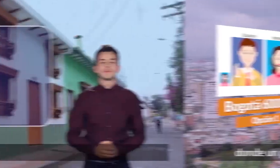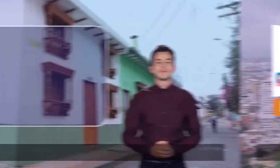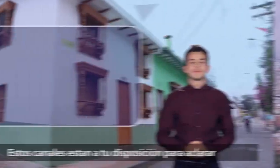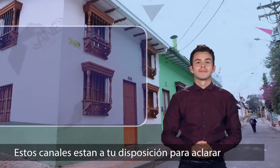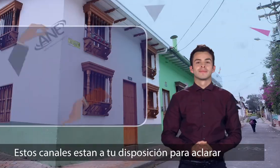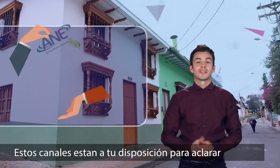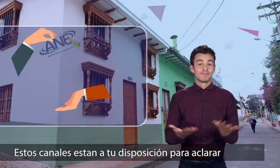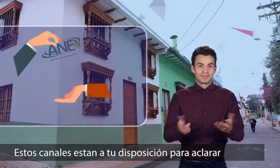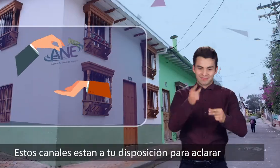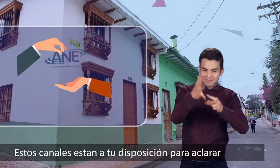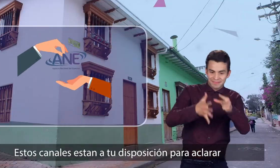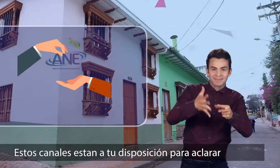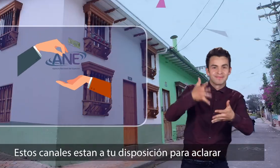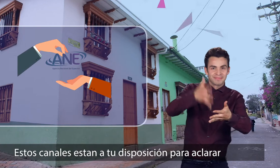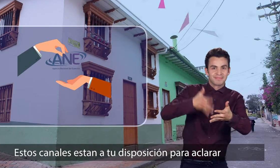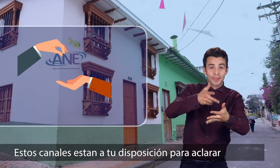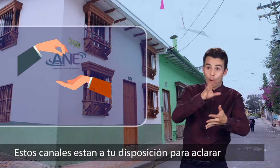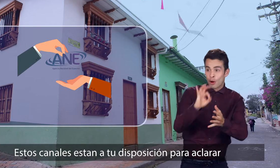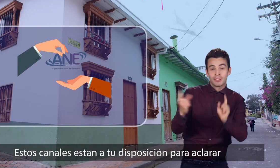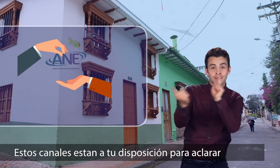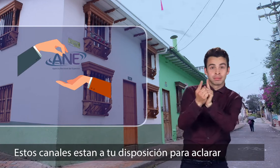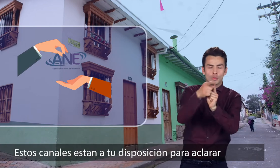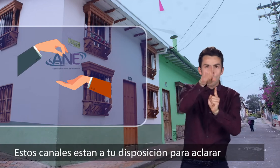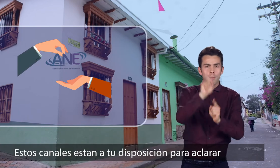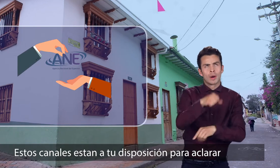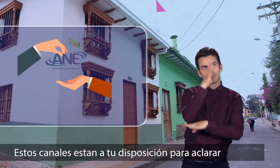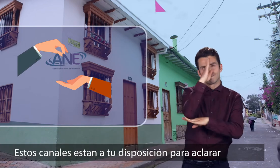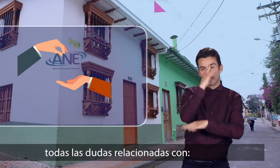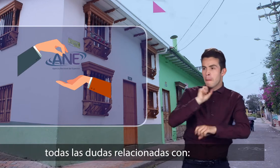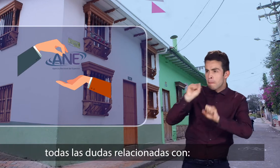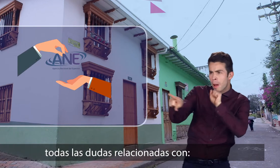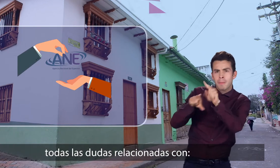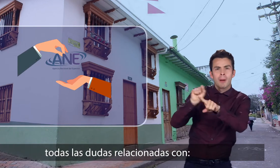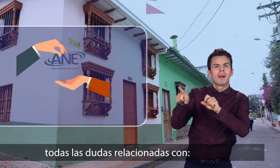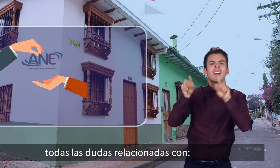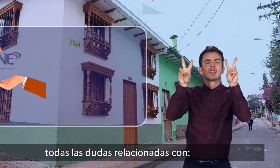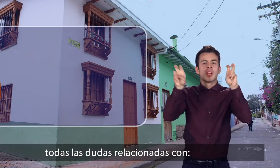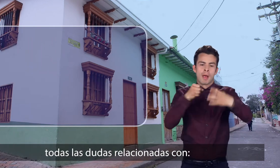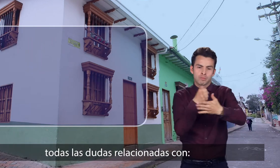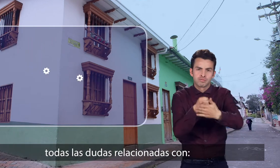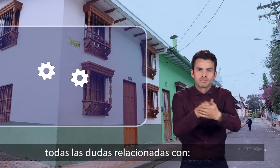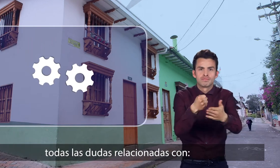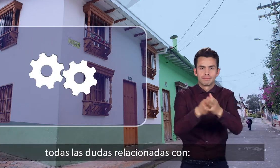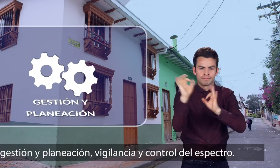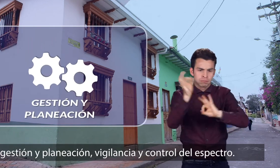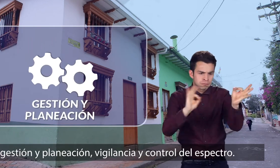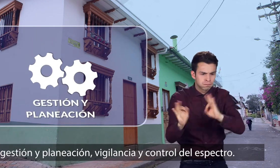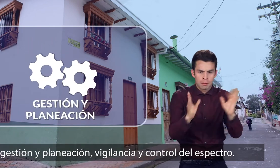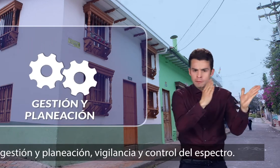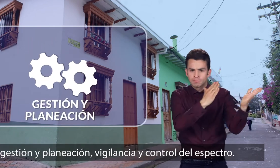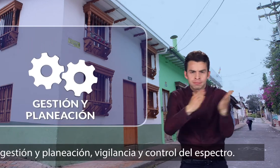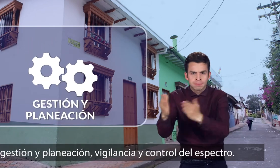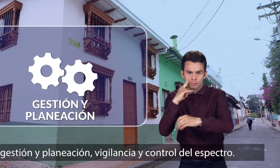Estos canales están a tu disposición para aclarar todas las dudas relacionadas con gestión y planeación,